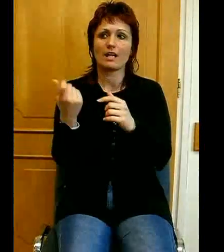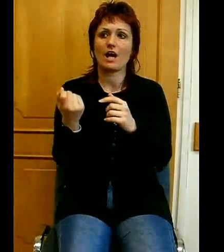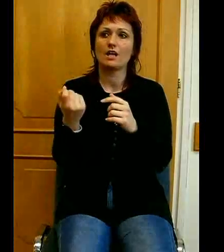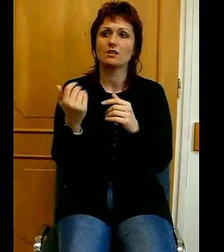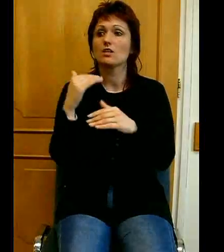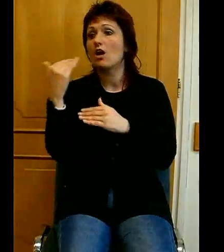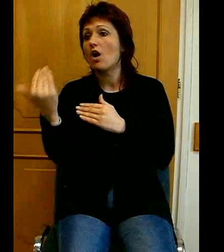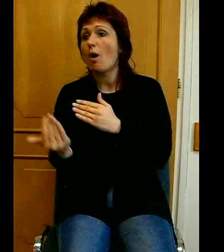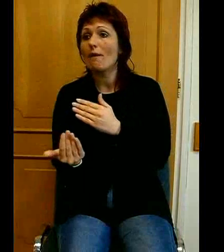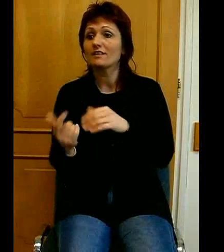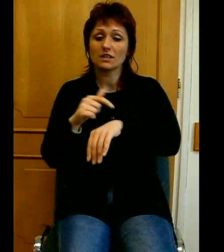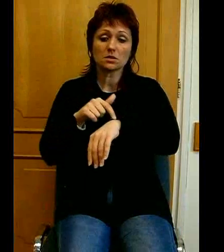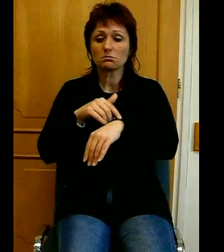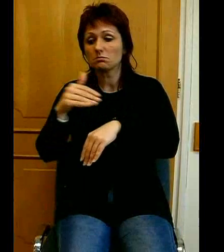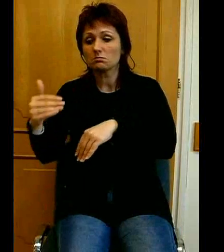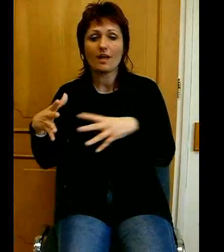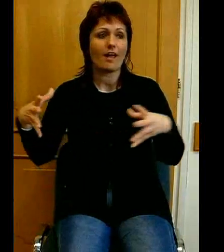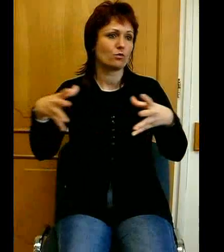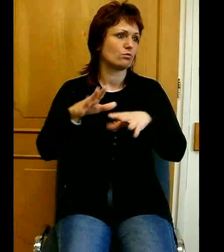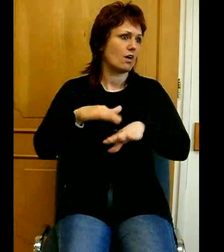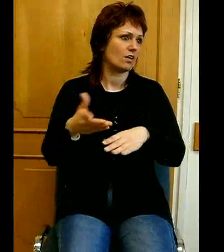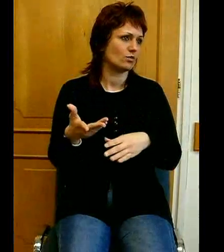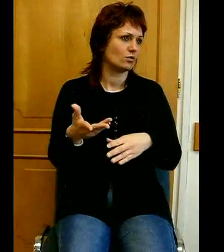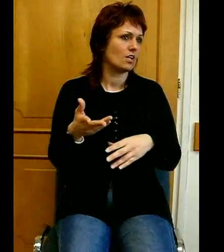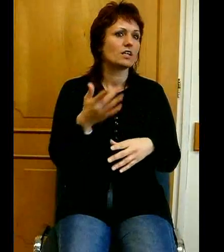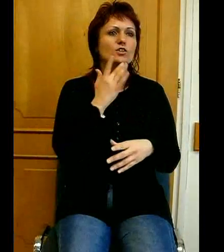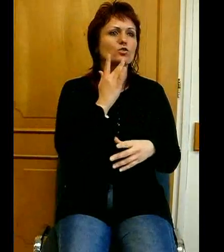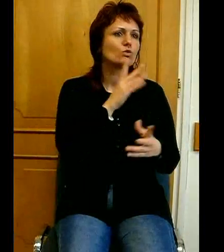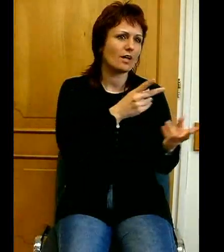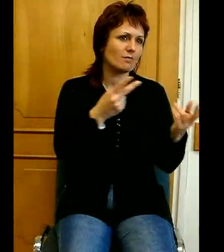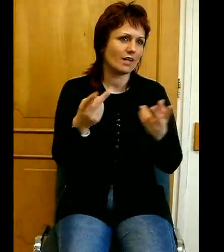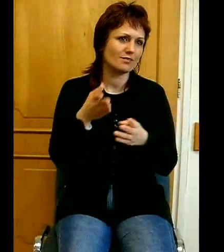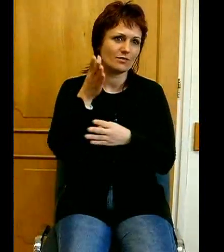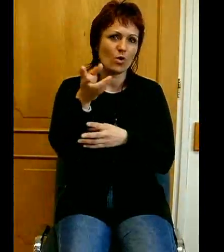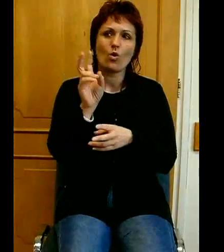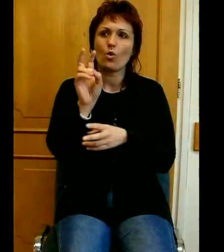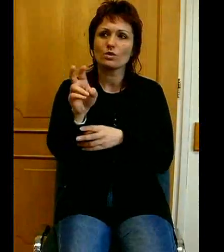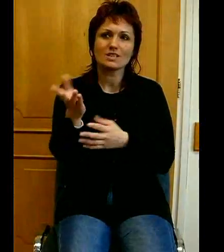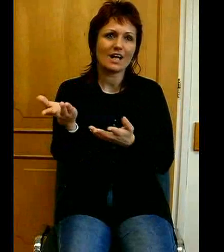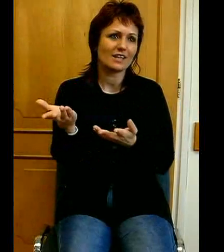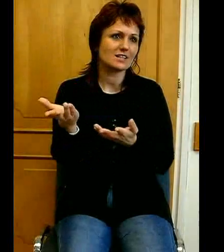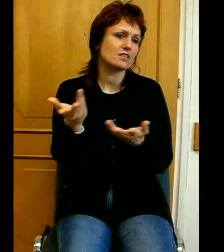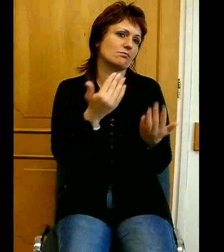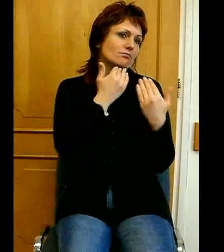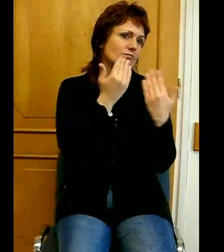lehet együttmázunk, akik ilyen kis üteménnyel is hozzájárul az együttléthez. Azt előre is köszönjük, de ez nem feltételem.